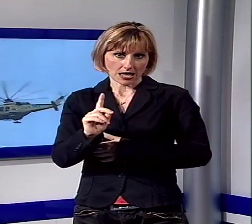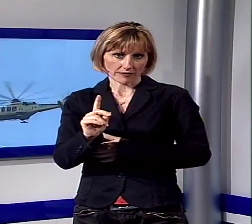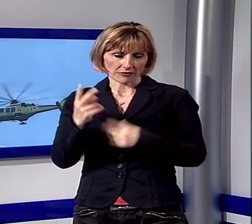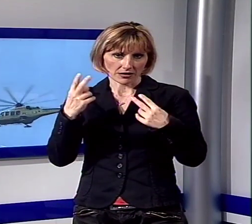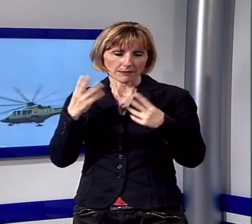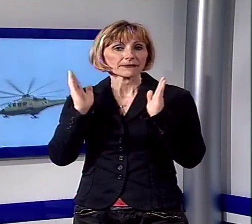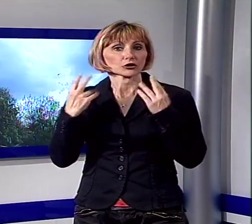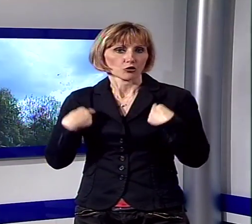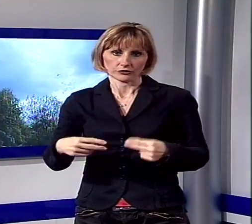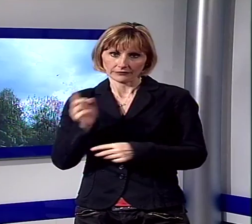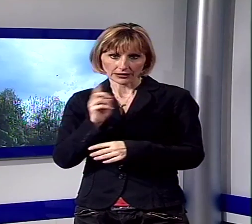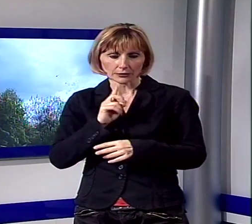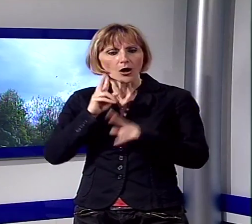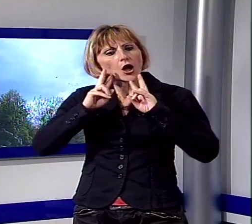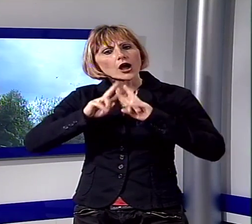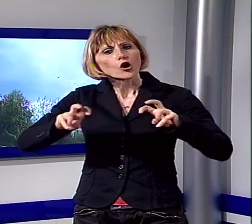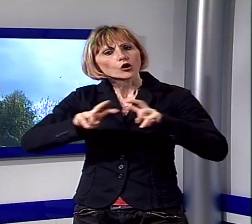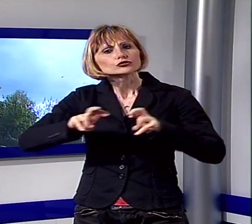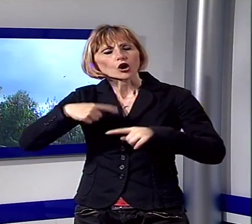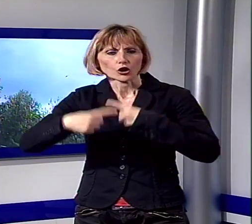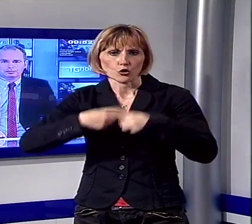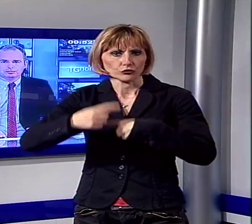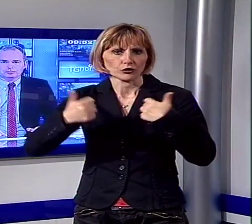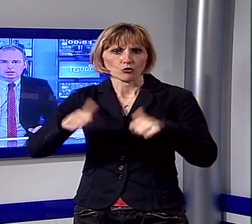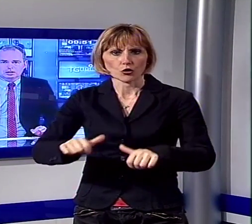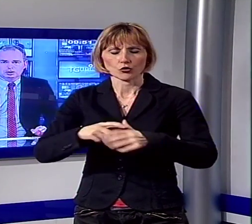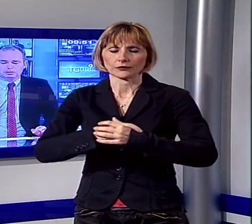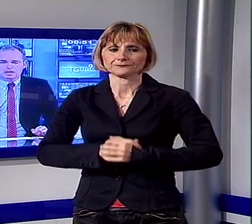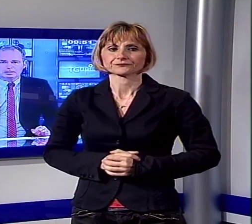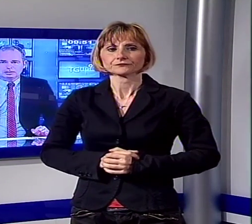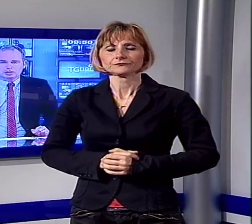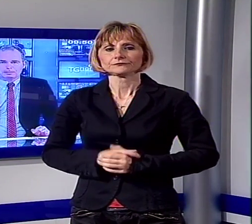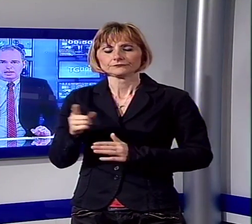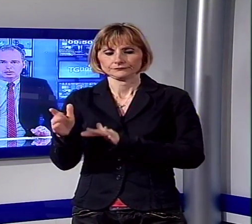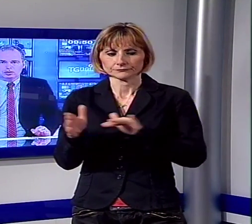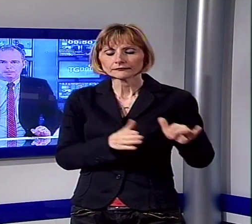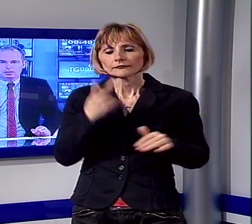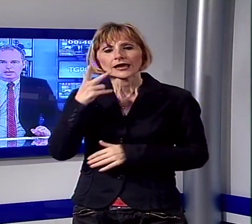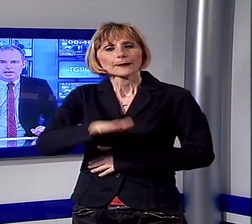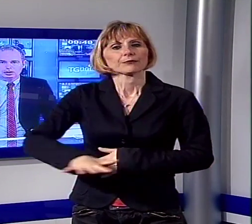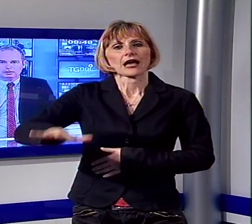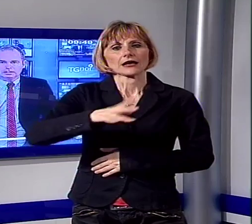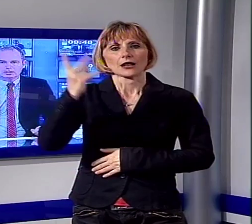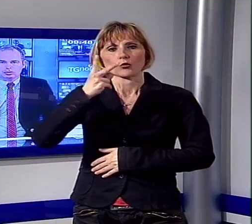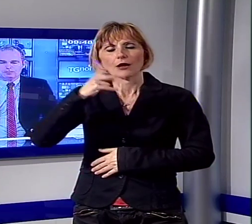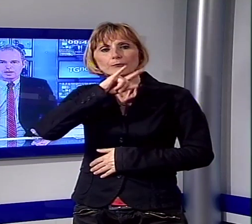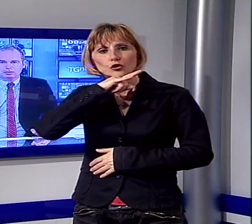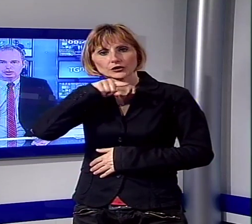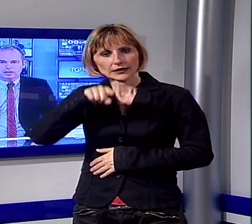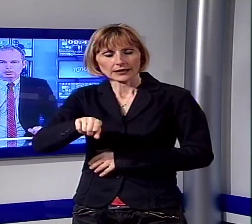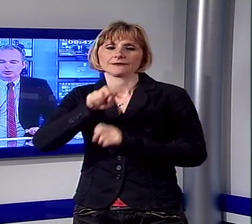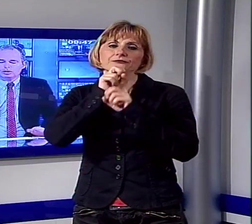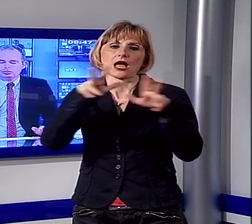gli accertamenti sono ancora in corso. Ci spostiamo adesso nella piana di Lucca a Porcari dove è stato